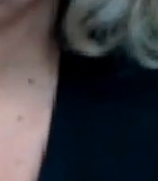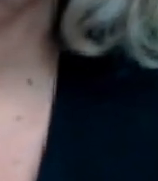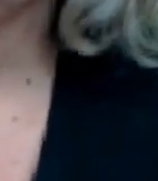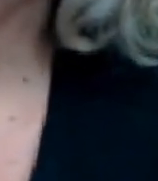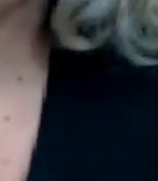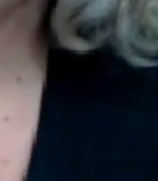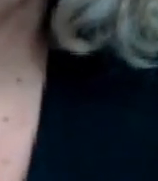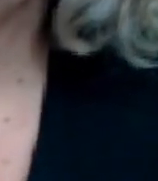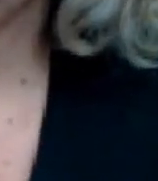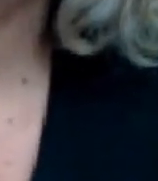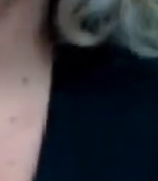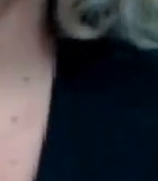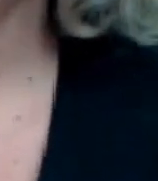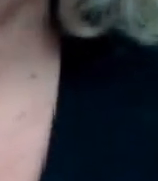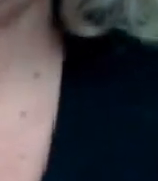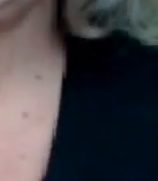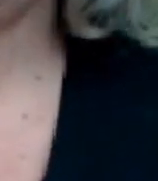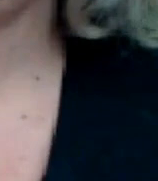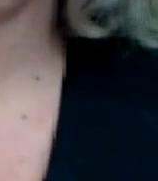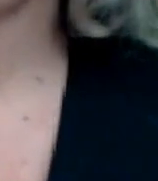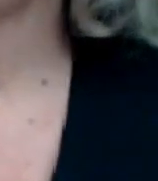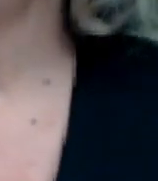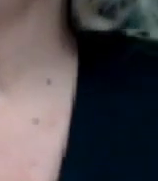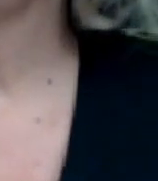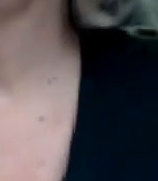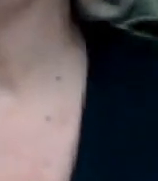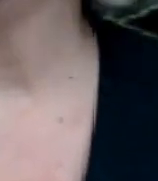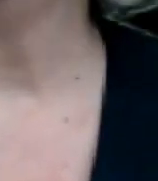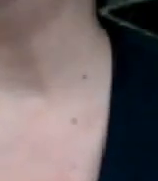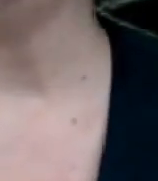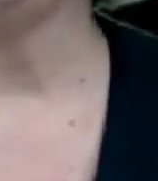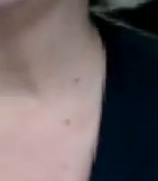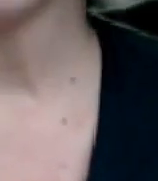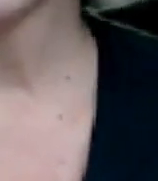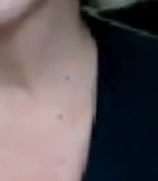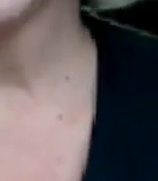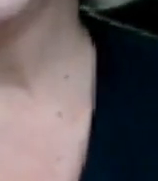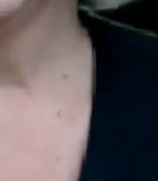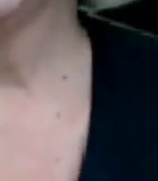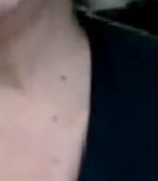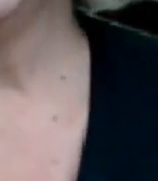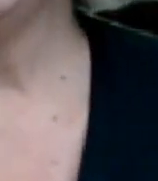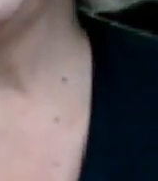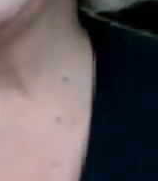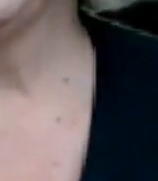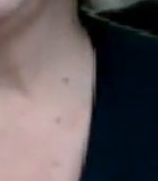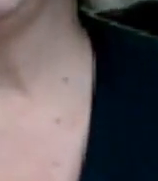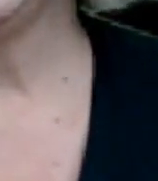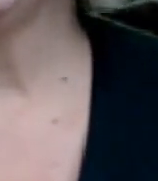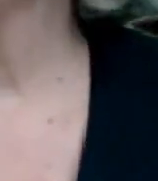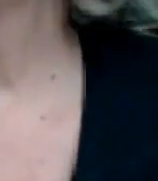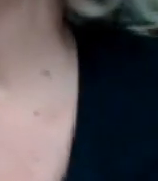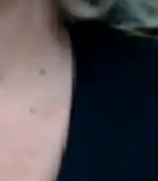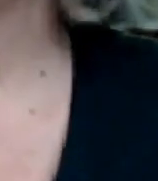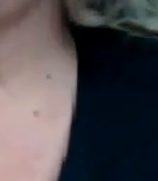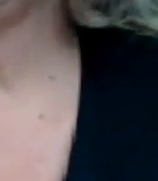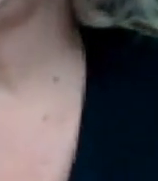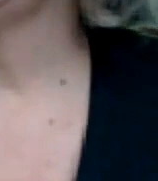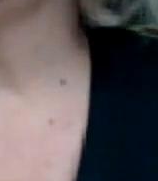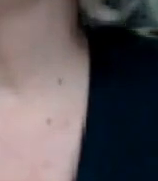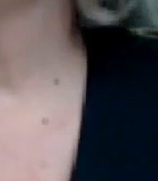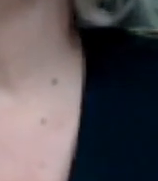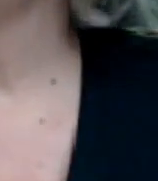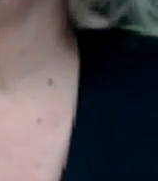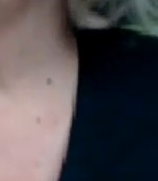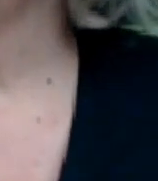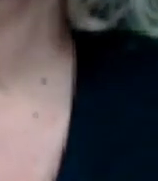este están instruidos a ser muy muy ah como muy están muy preocupados